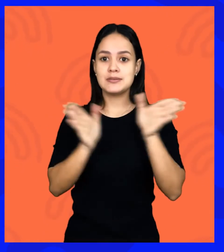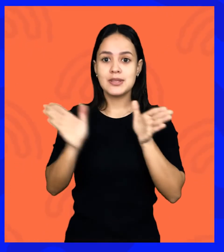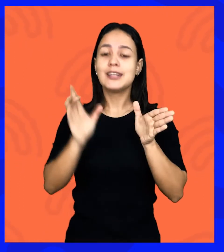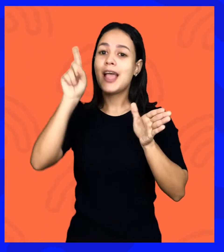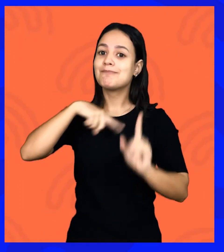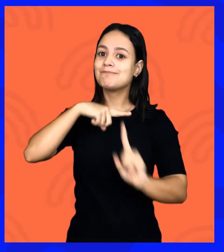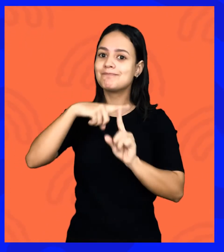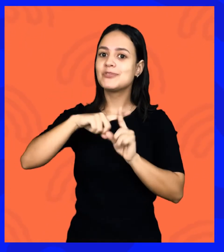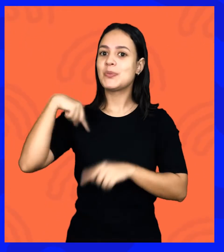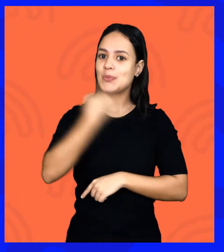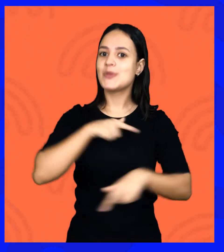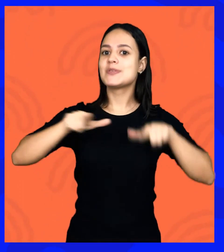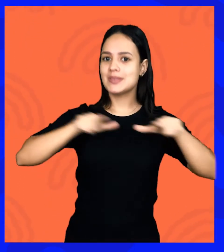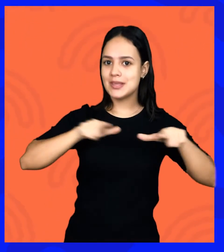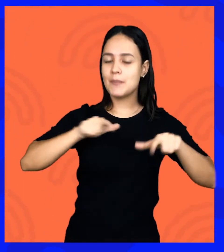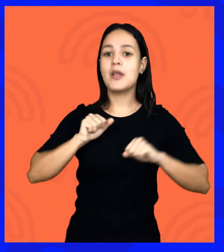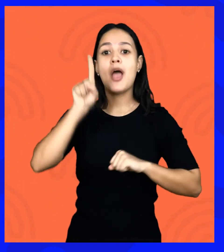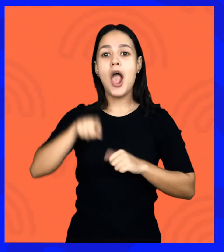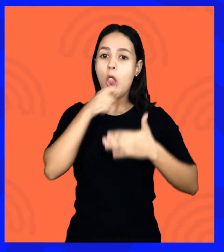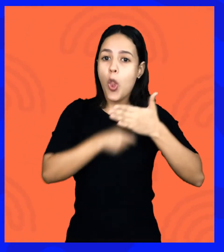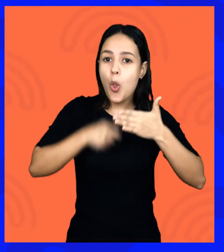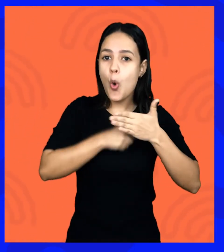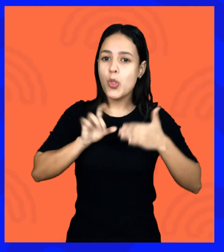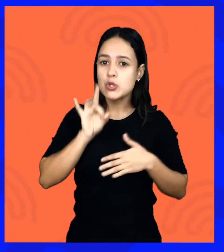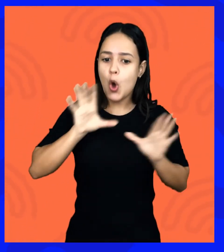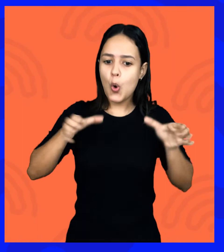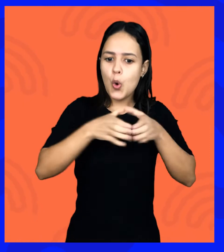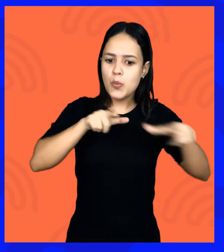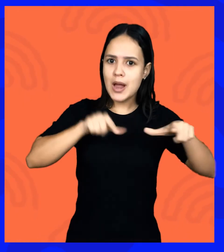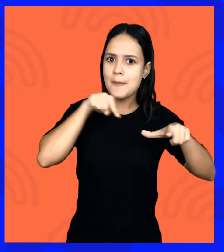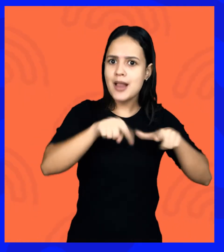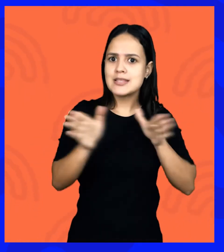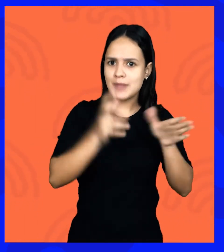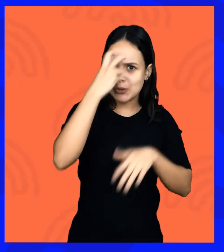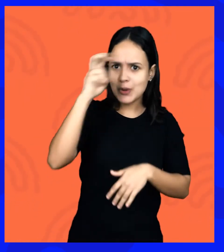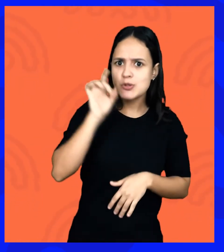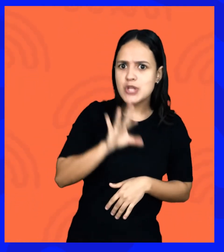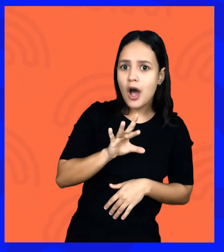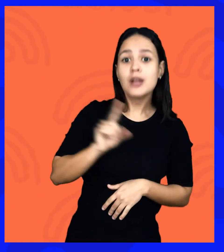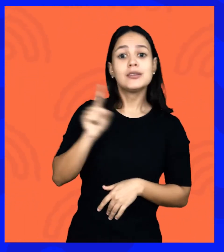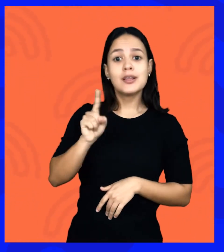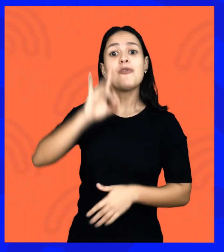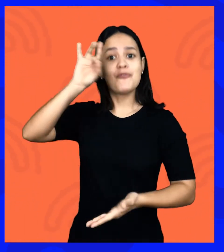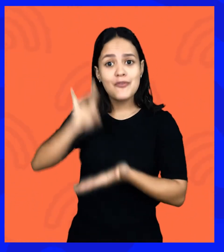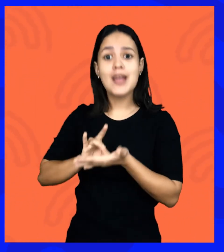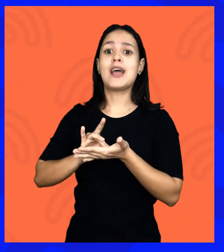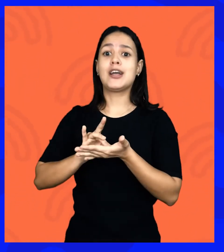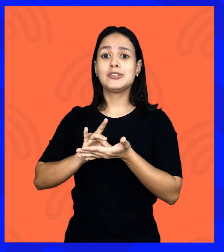é muito gratificante para o nosso trabalho. É uma luta que não é uma luta só desse grupo de trabalho em acessibilidade cultural, mas de fato a gente